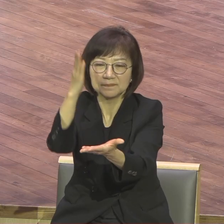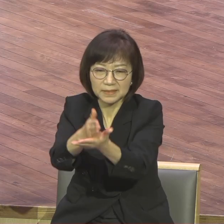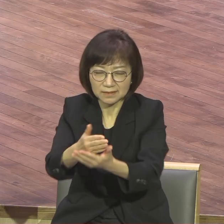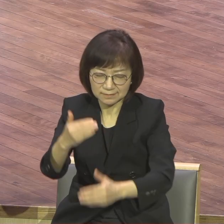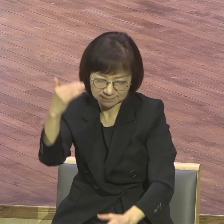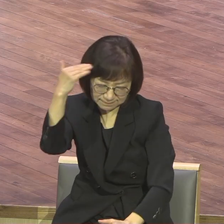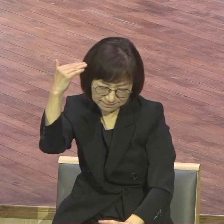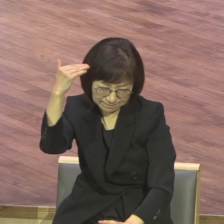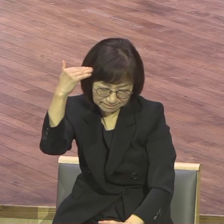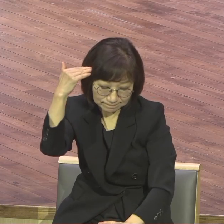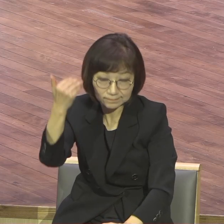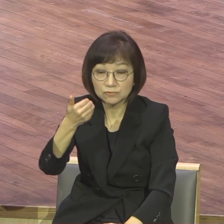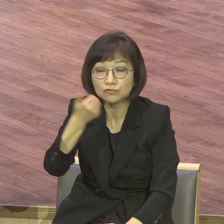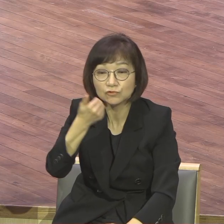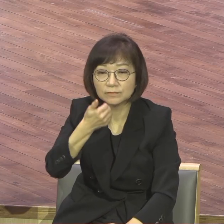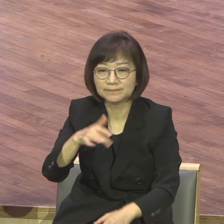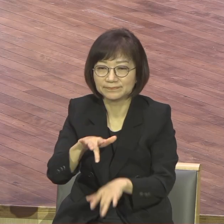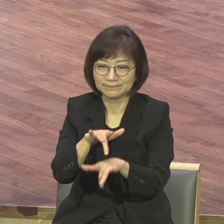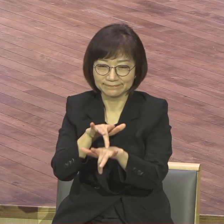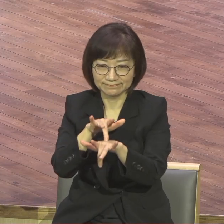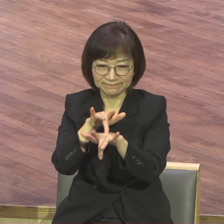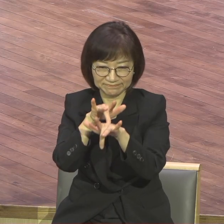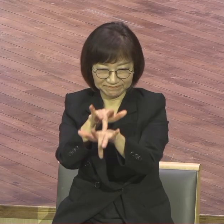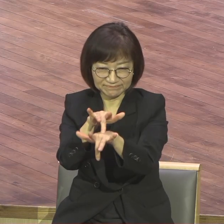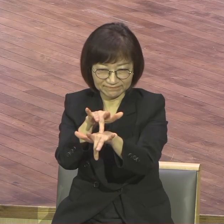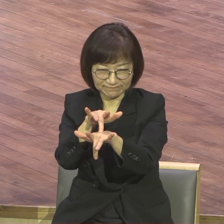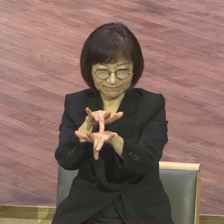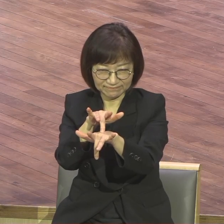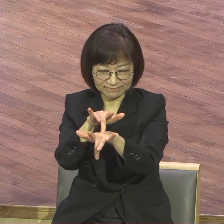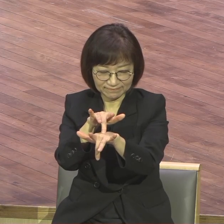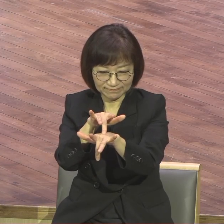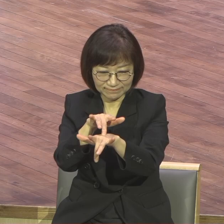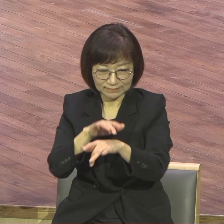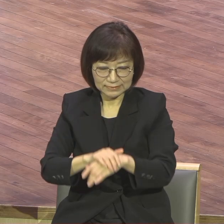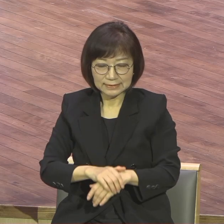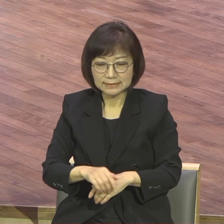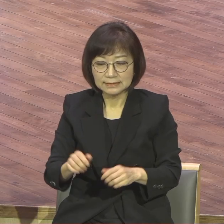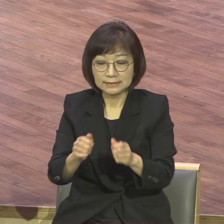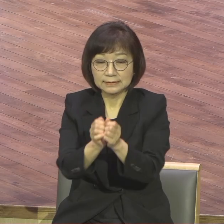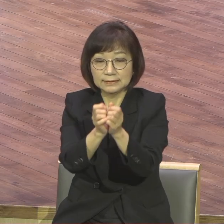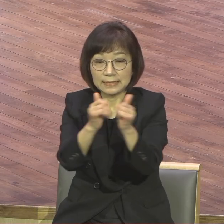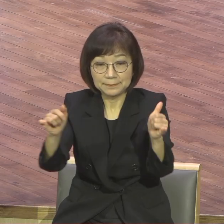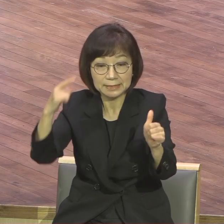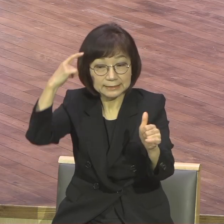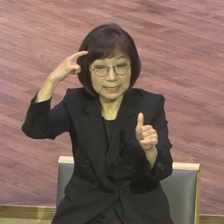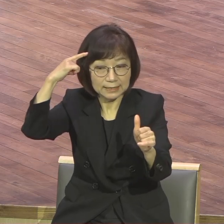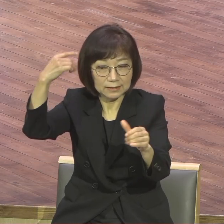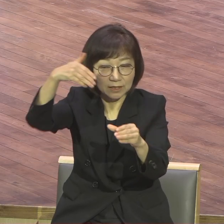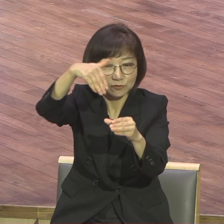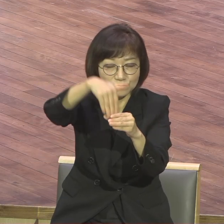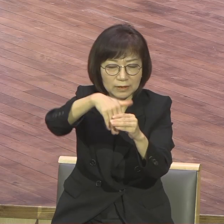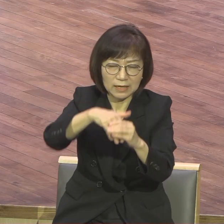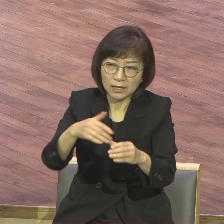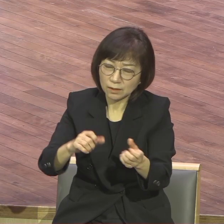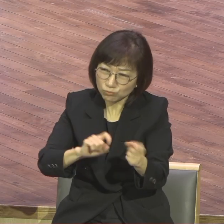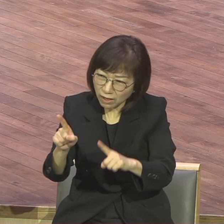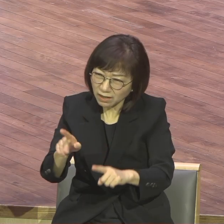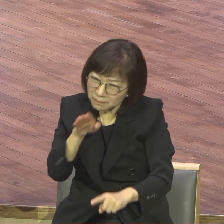예수 그리스도의 부활을 사람들의 생각 속에 집어넣어서 논쟁거리로 아니다.